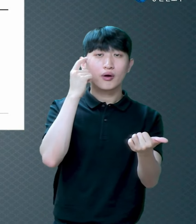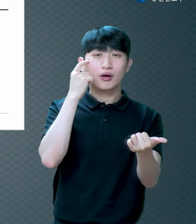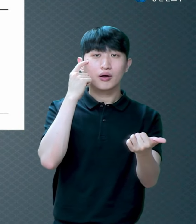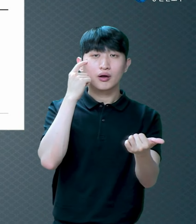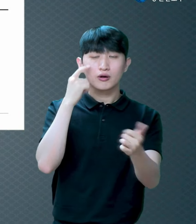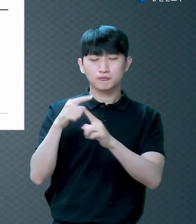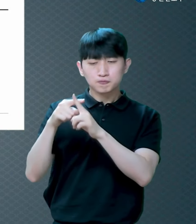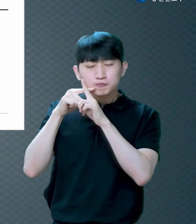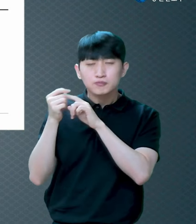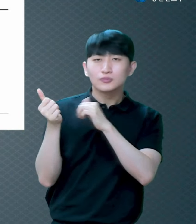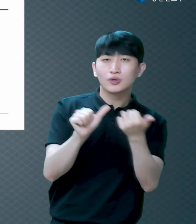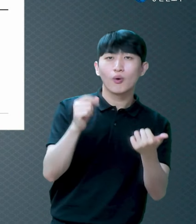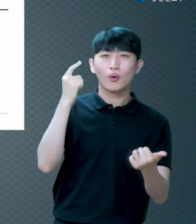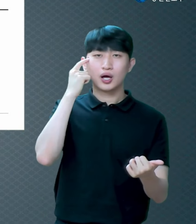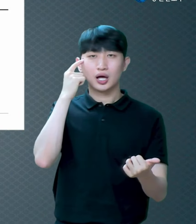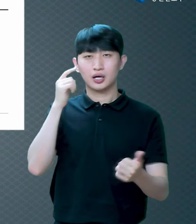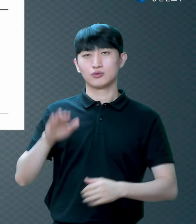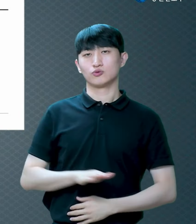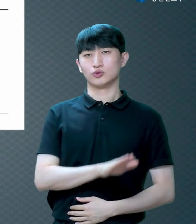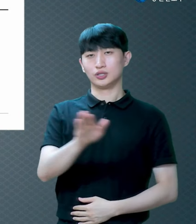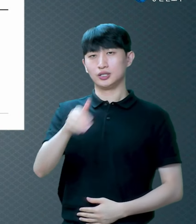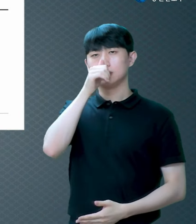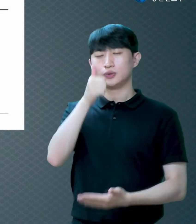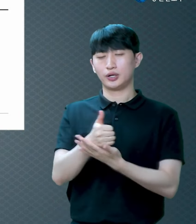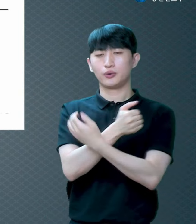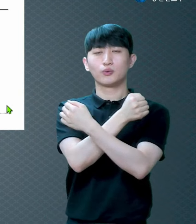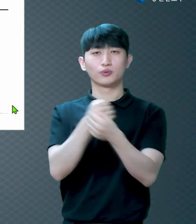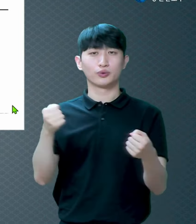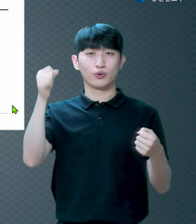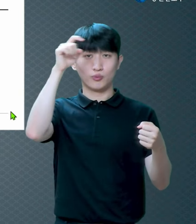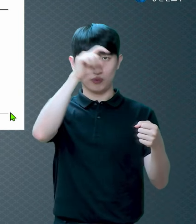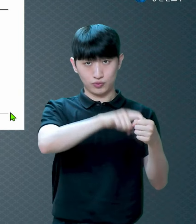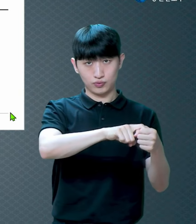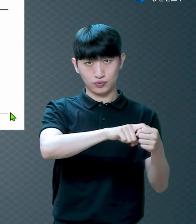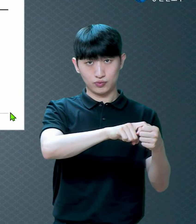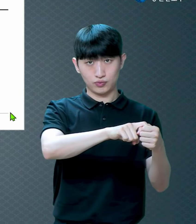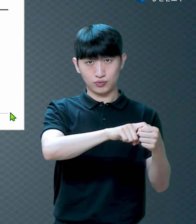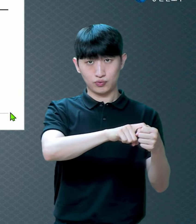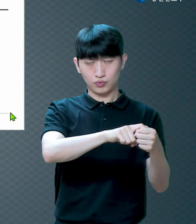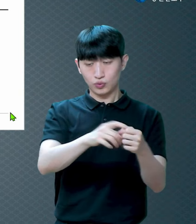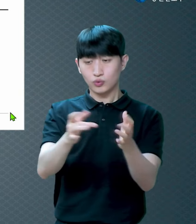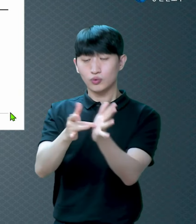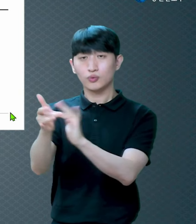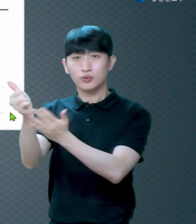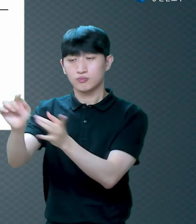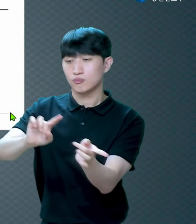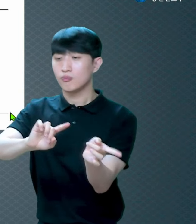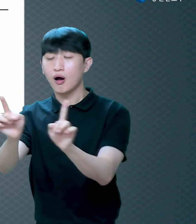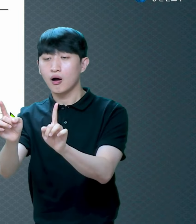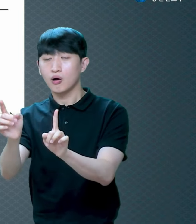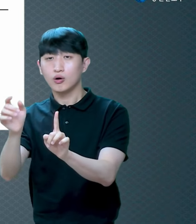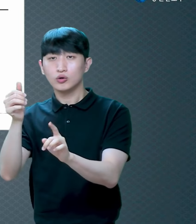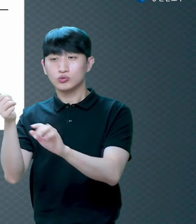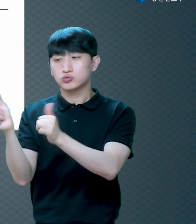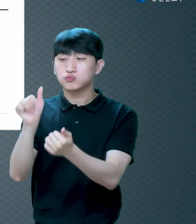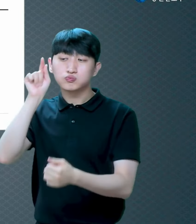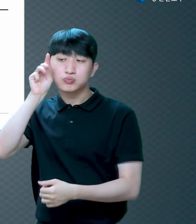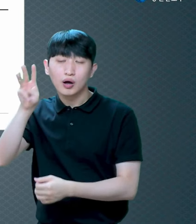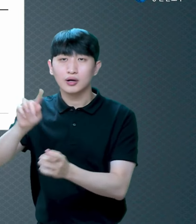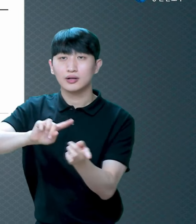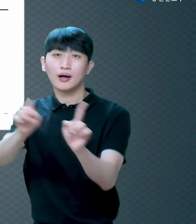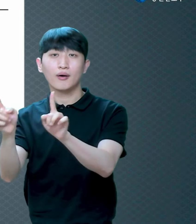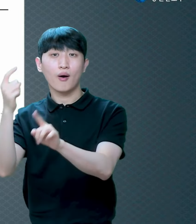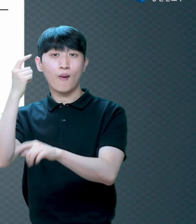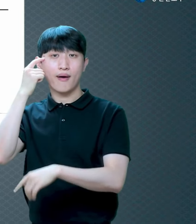위해서 그러면 왜 살아나셨냐 예수님이 이제 죄